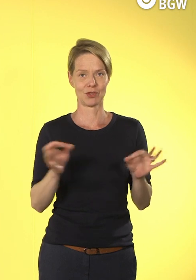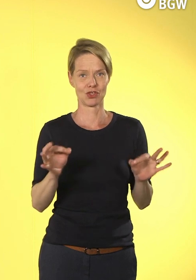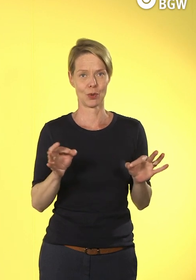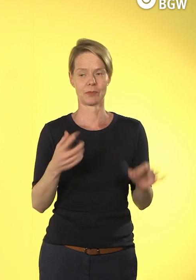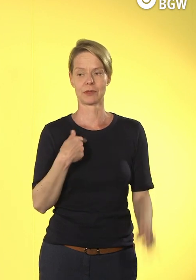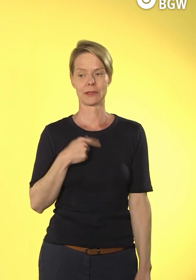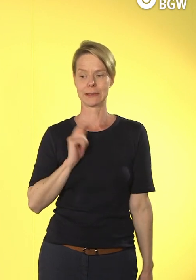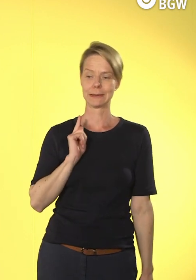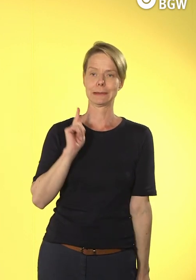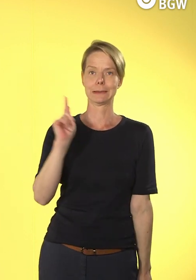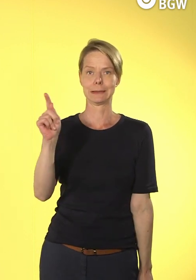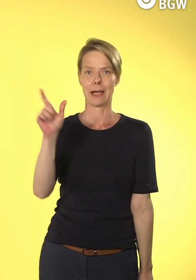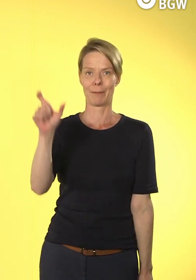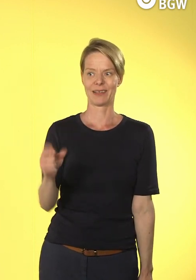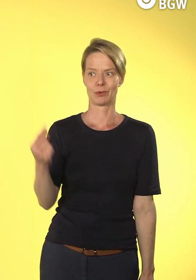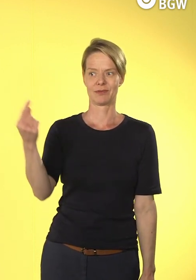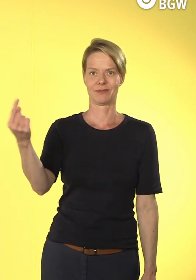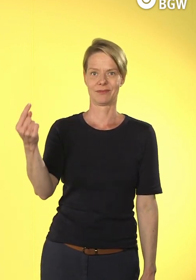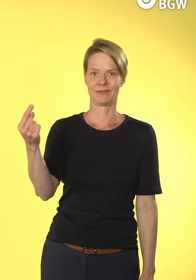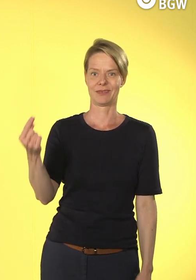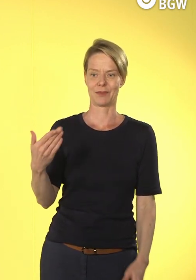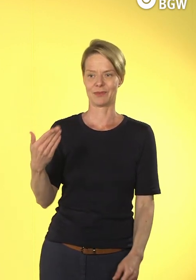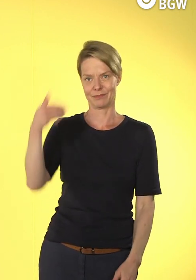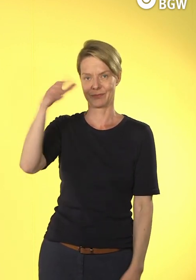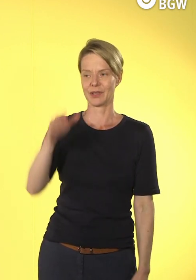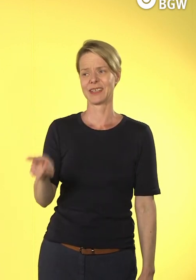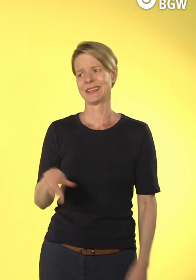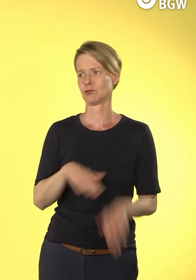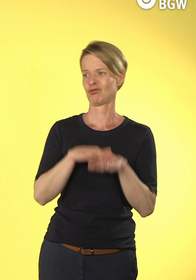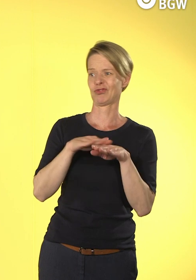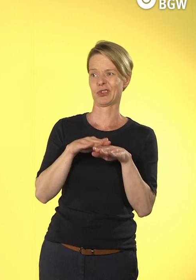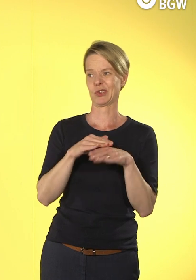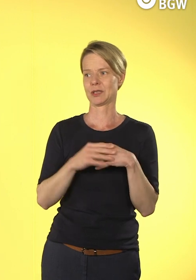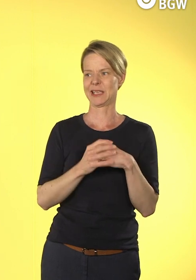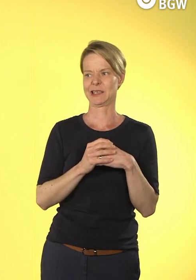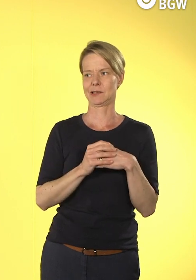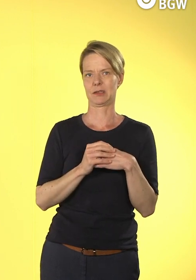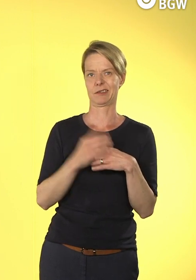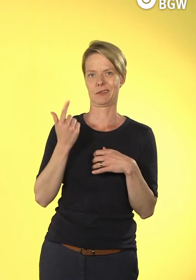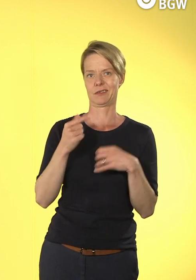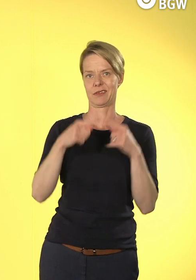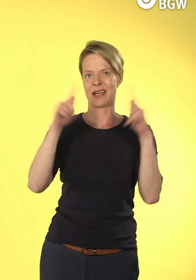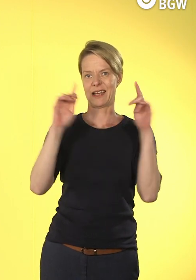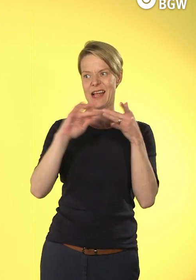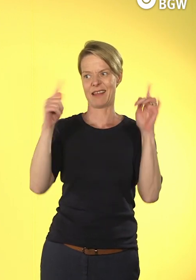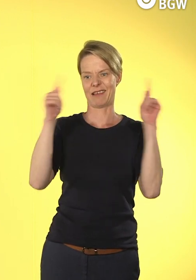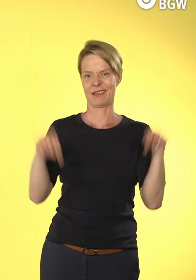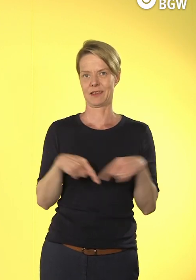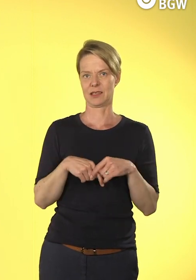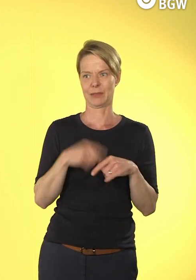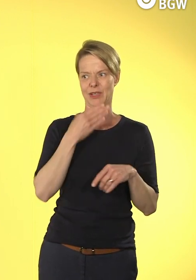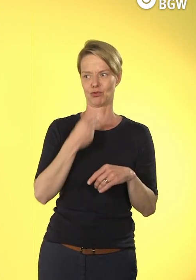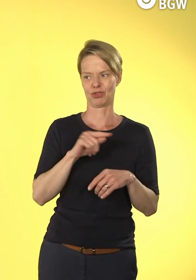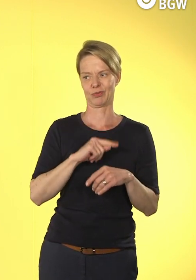irgendwie habe ich es dann verhunzt und sogar abgespeichert. Also es sieht halt nicht mehr so aus, wie es eigentlich aussehen soll, ganz im Gegenteil. Und da war auch,